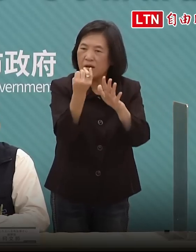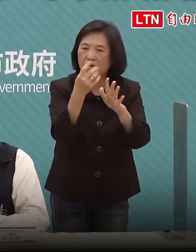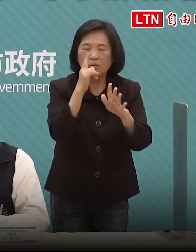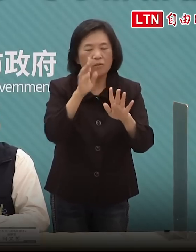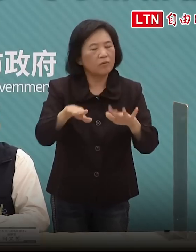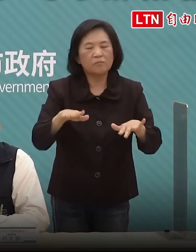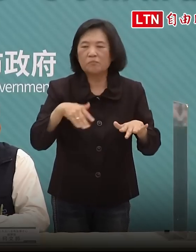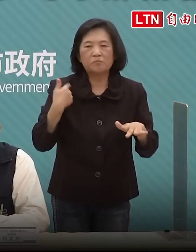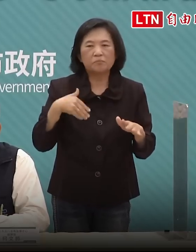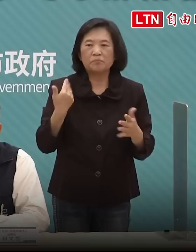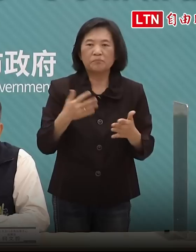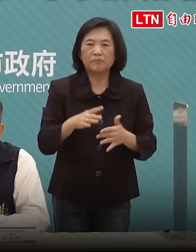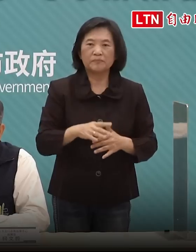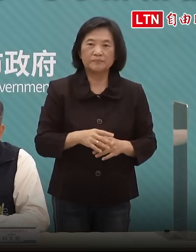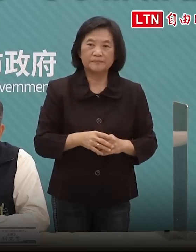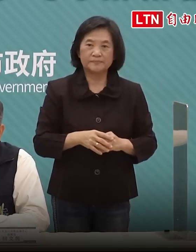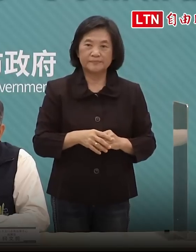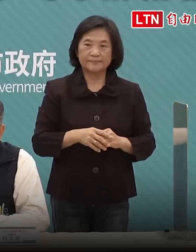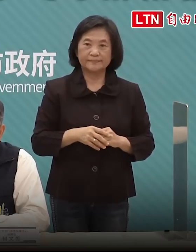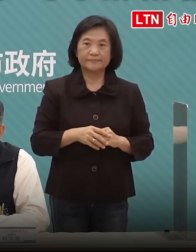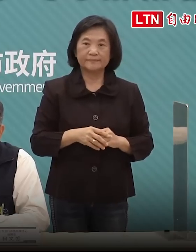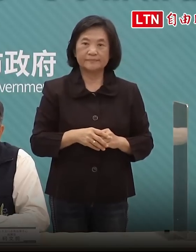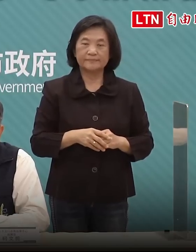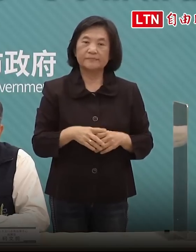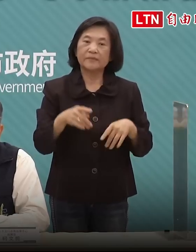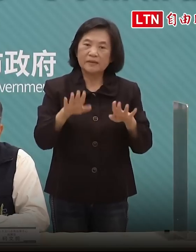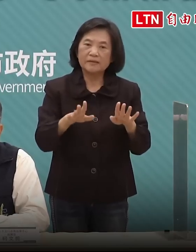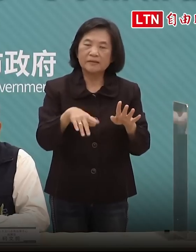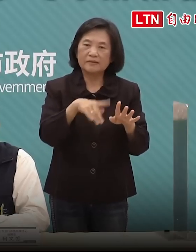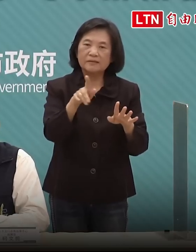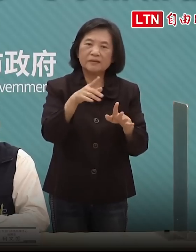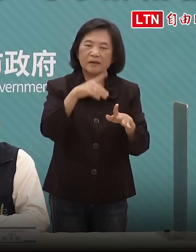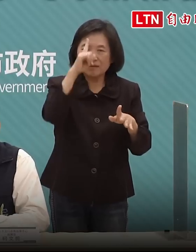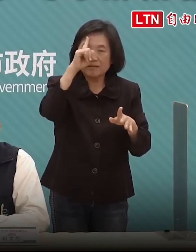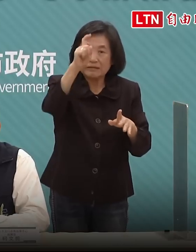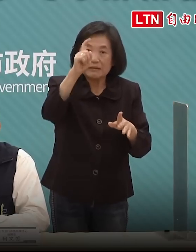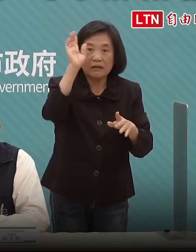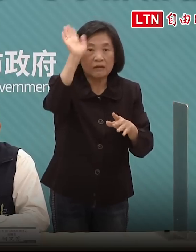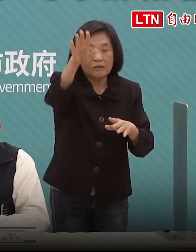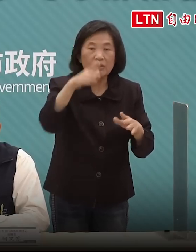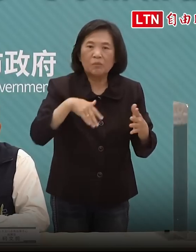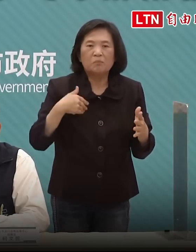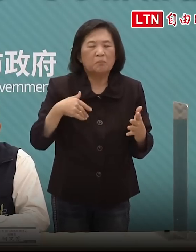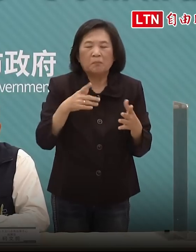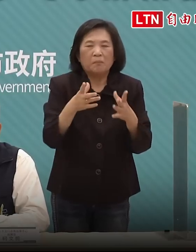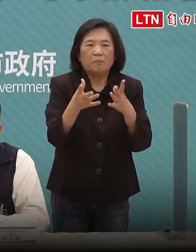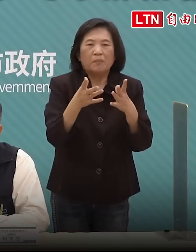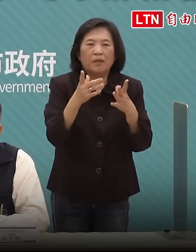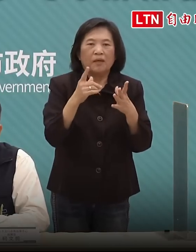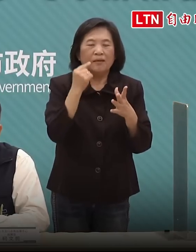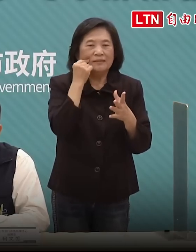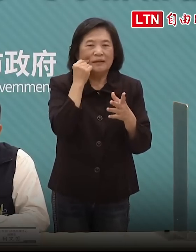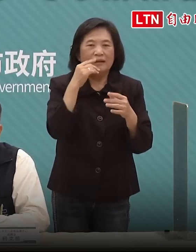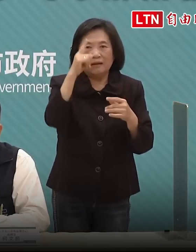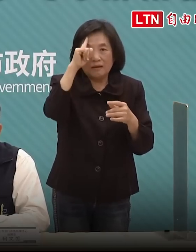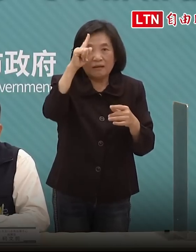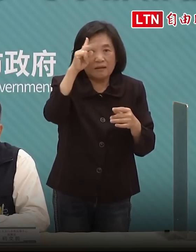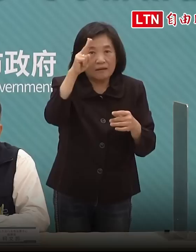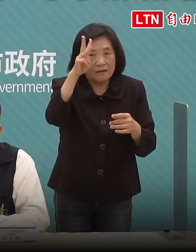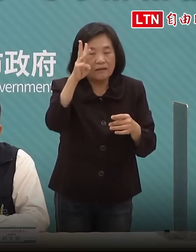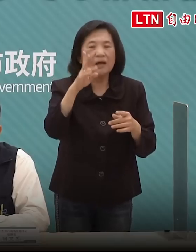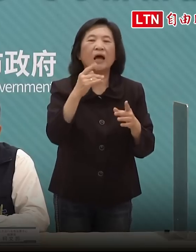不知道為什麼你知道因為你要預測十天後我很難預測你要預測兩天後我比較兩天三天